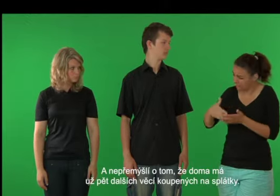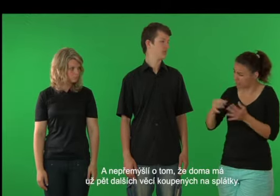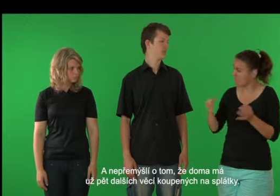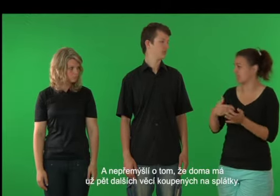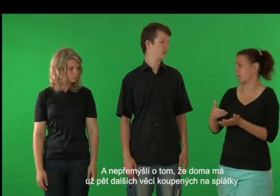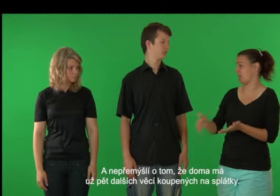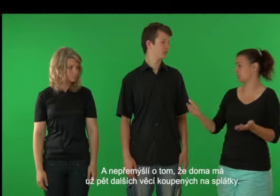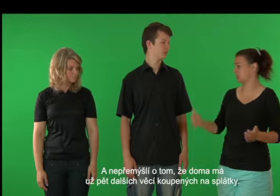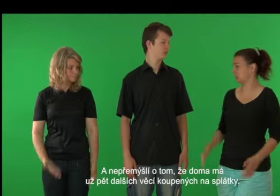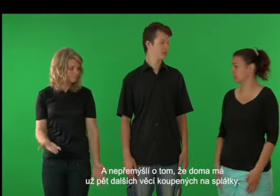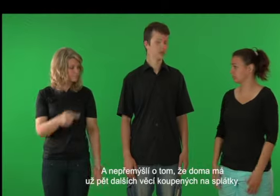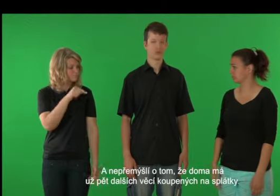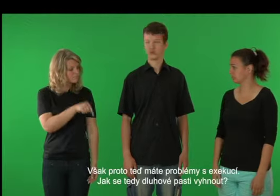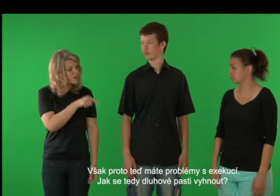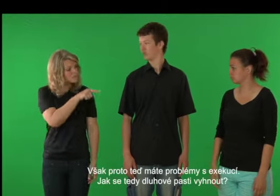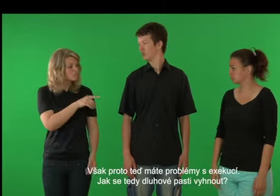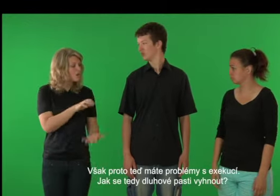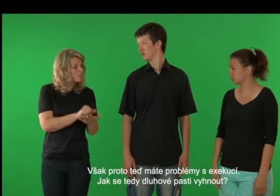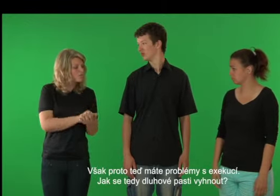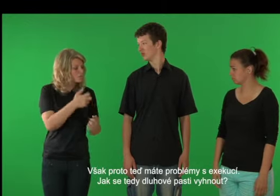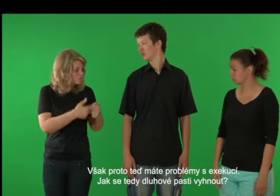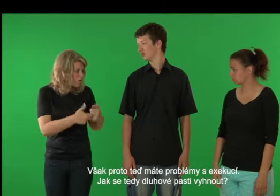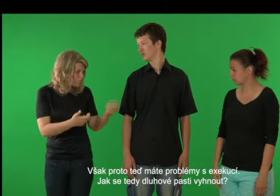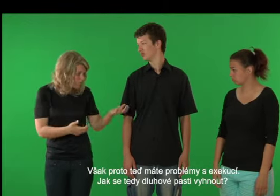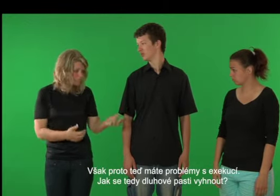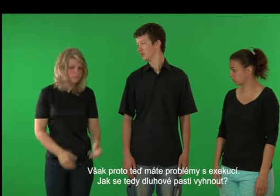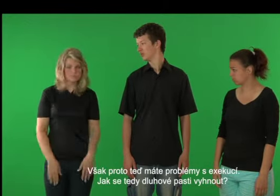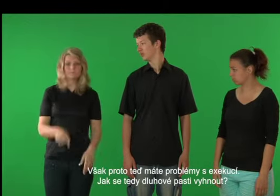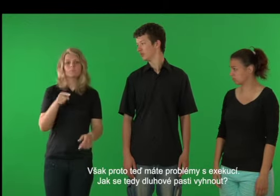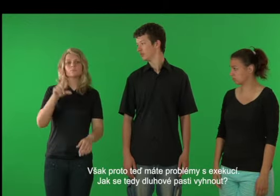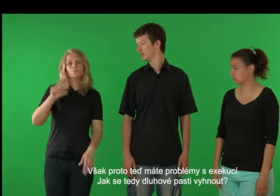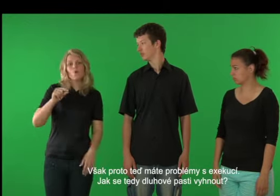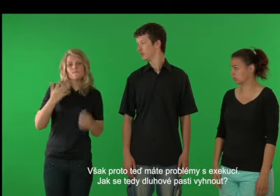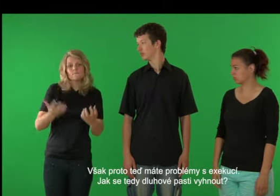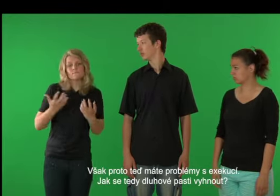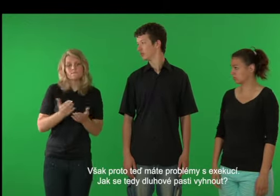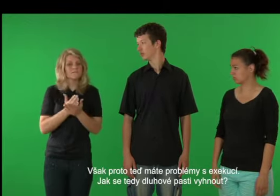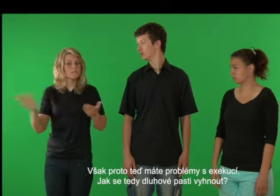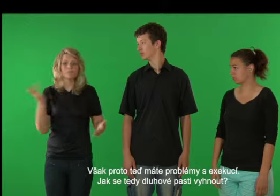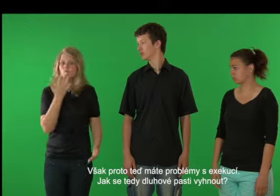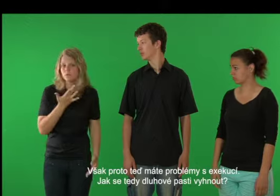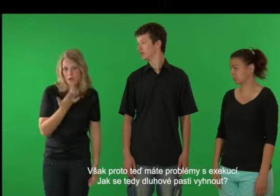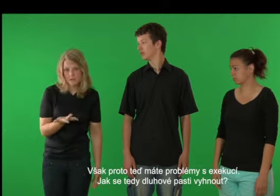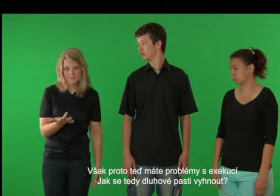dalších věcí koupených ve splátky. Však proto teď máte také problémy s exekucí. Jak se tady dluhové pasti vyjnout?